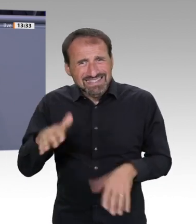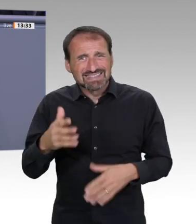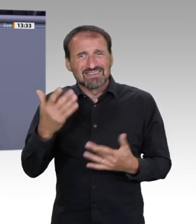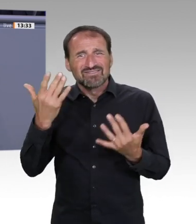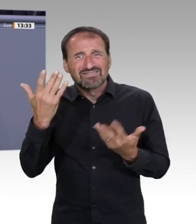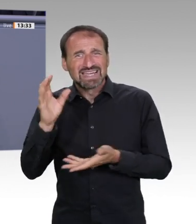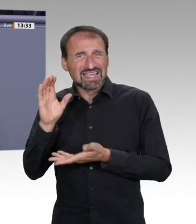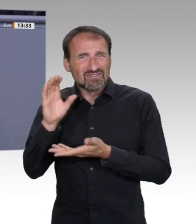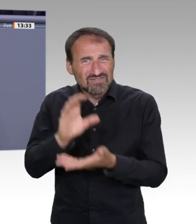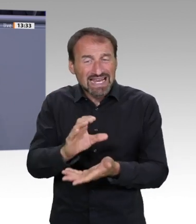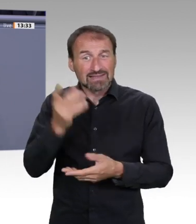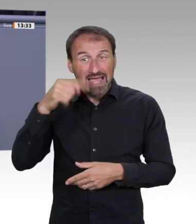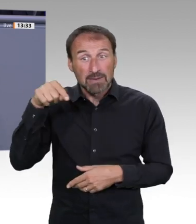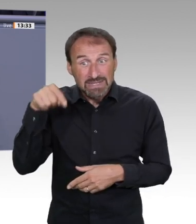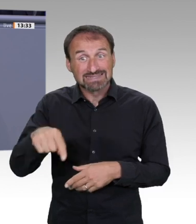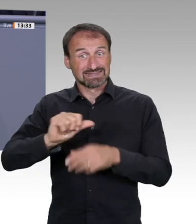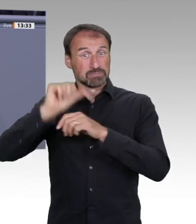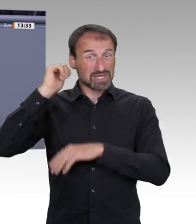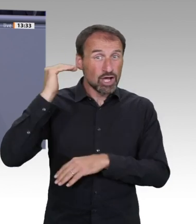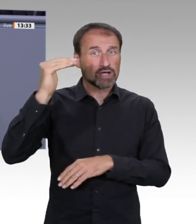Das ist nicht die Zukunft für unseren Mobilitätsstandort.